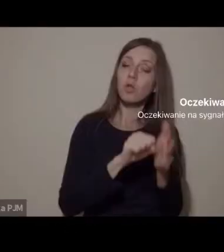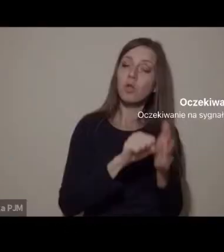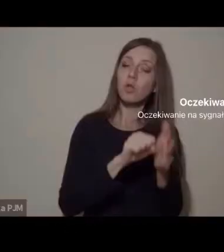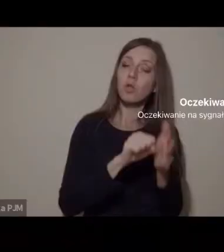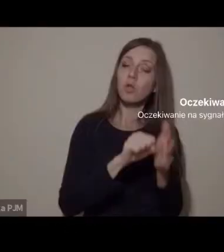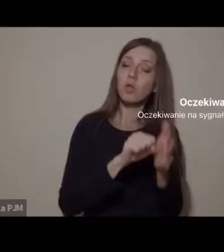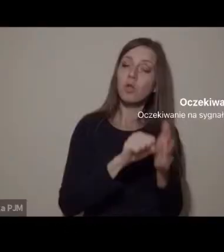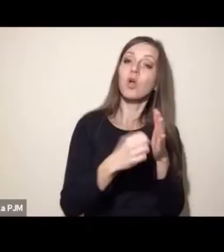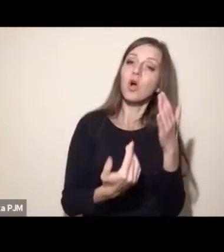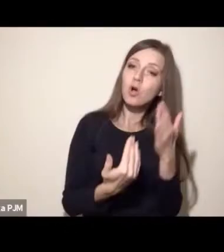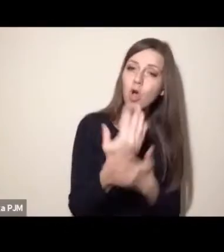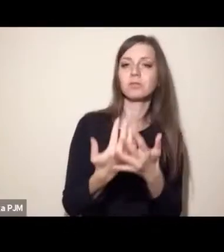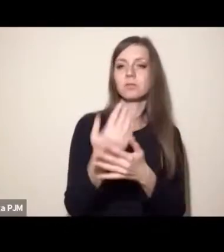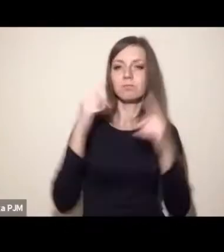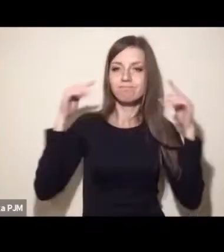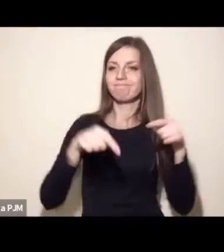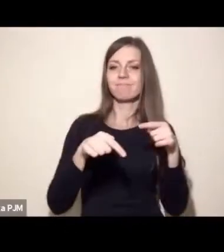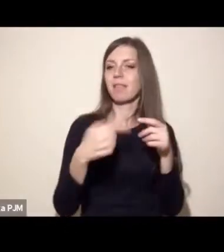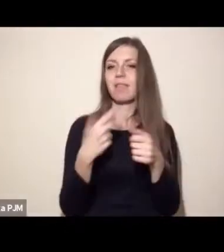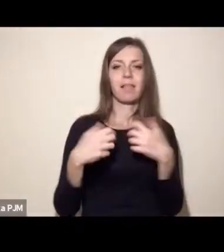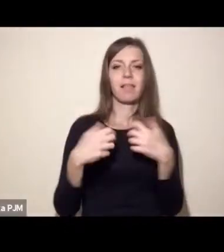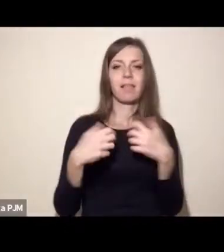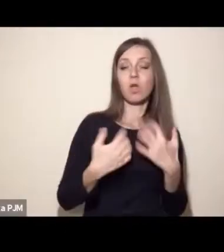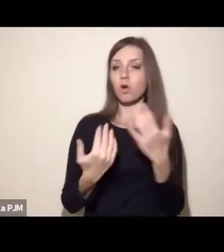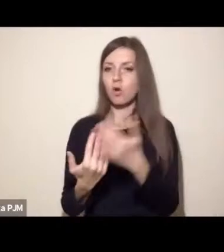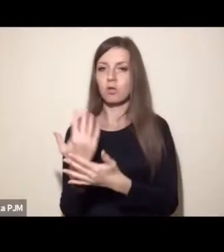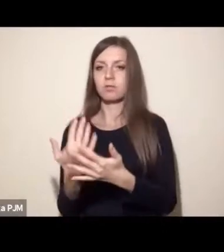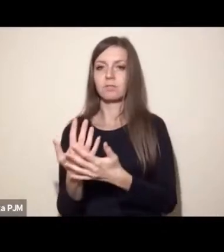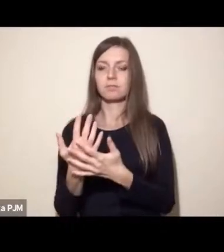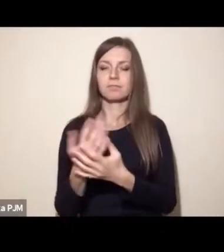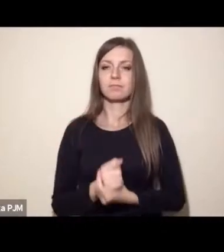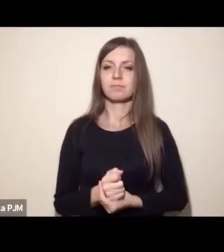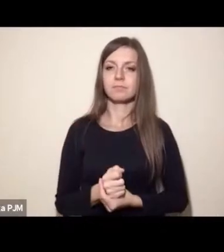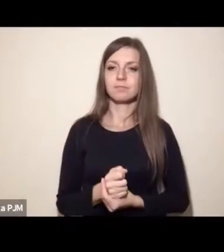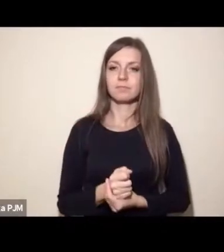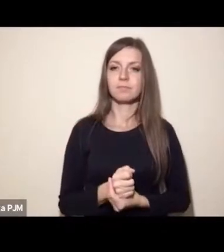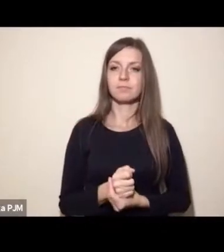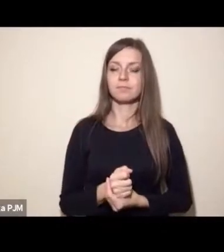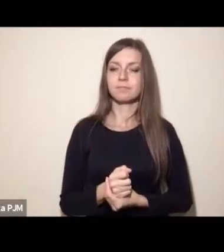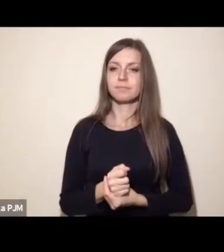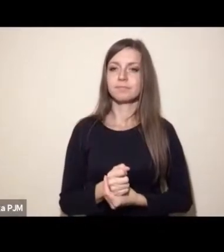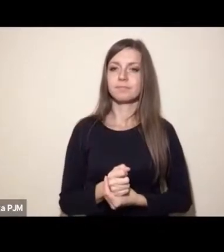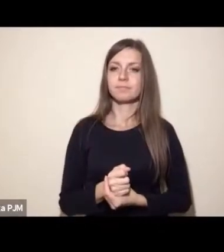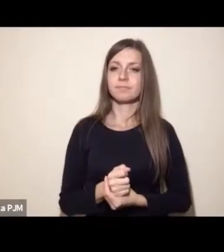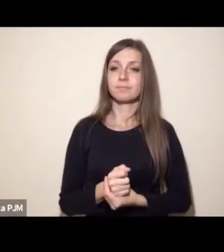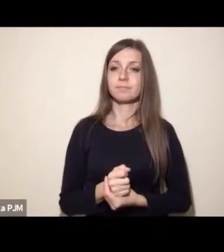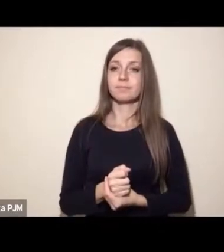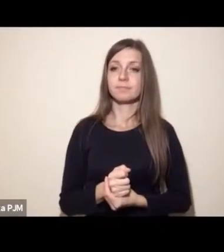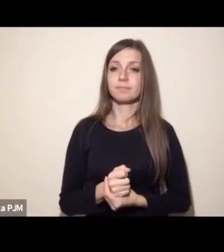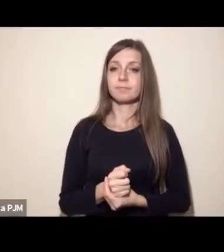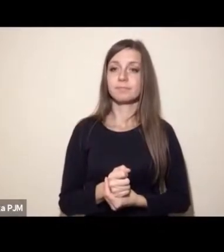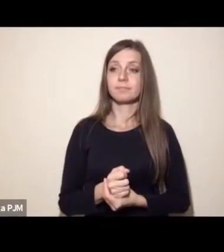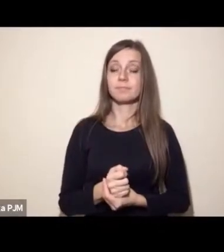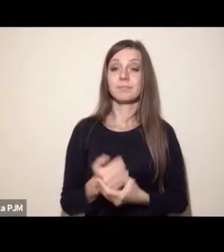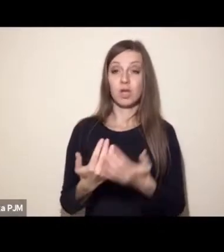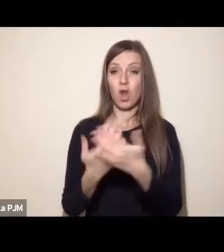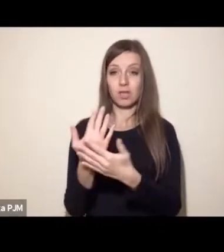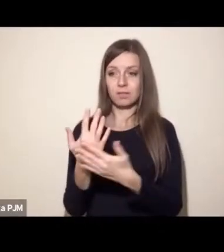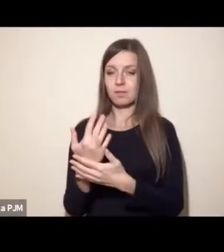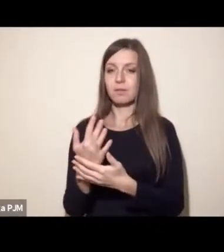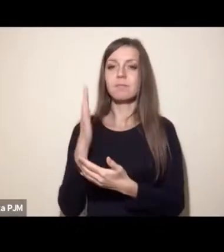bezpieczny ze względu na swoją wydajność. Wymaga mniejszej ilości ziemi